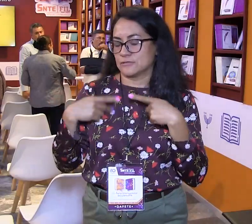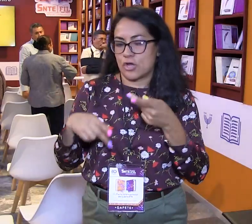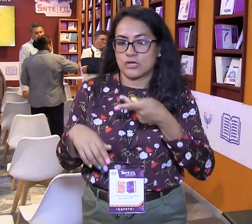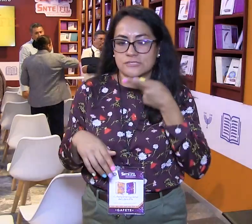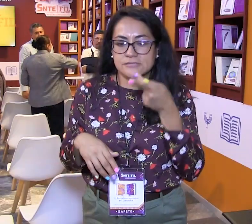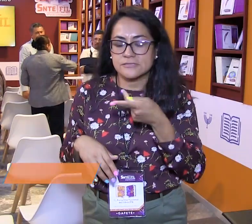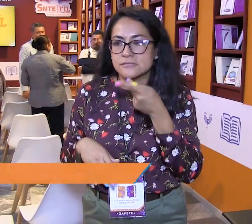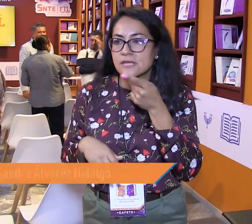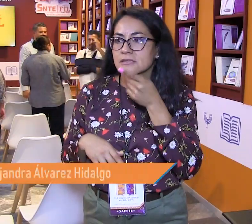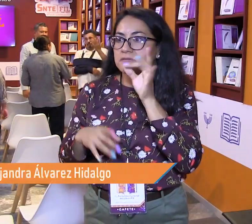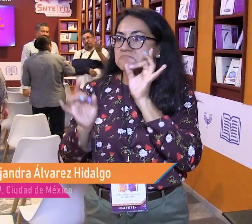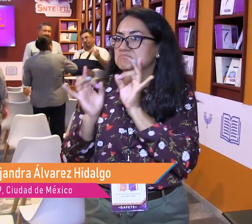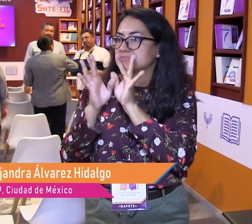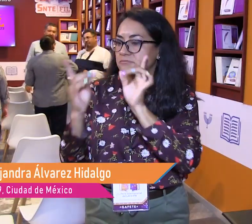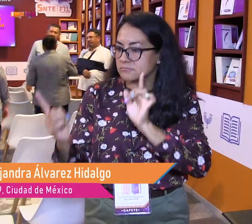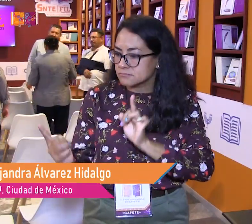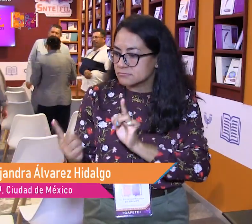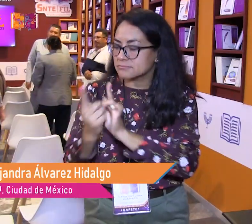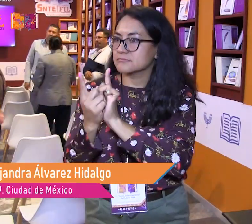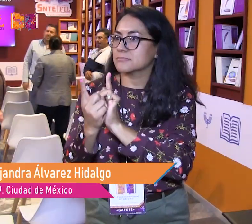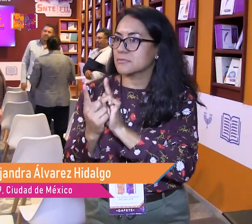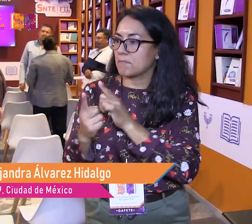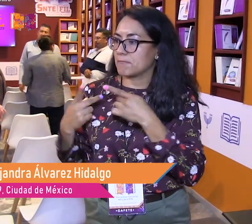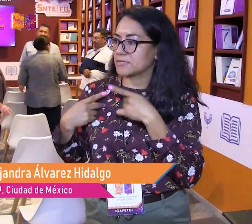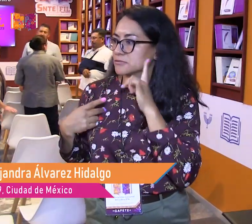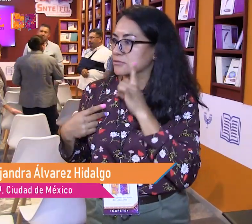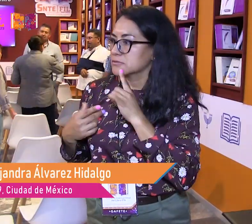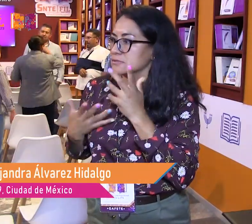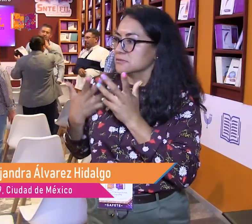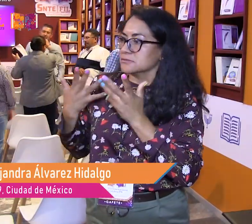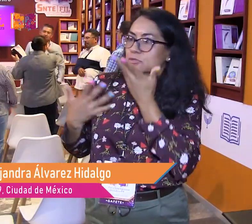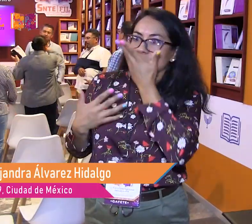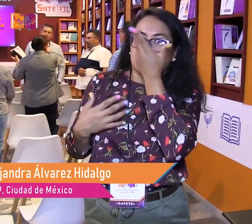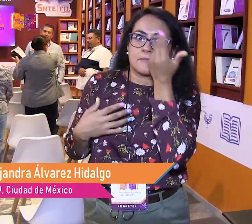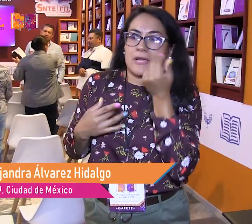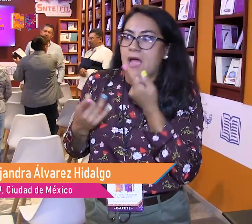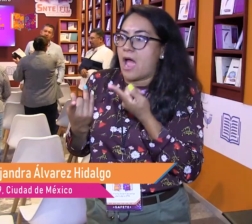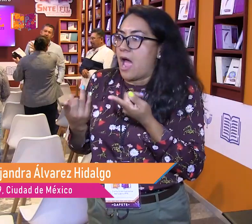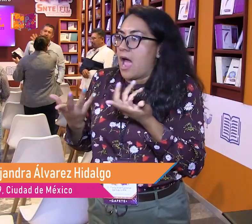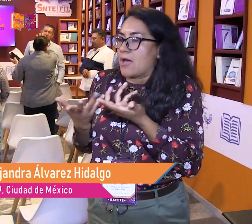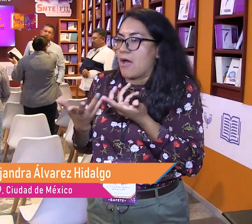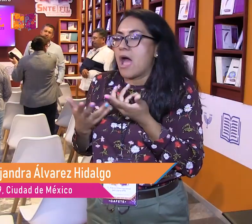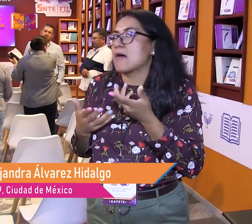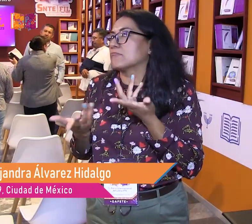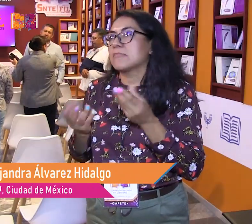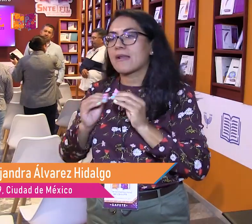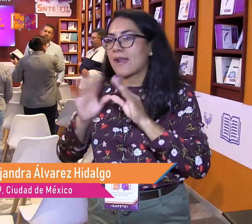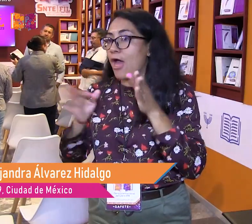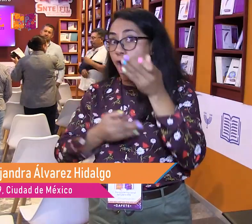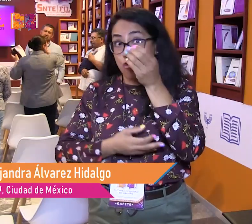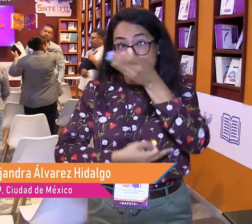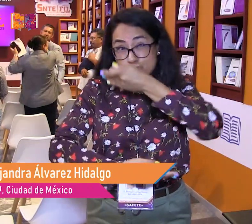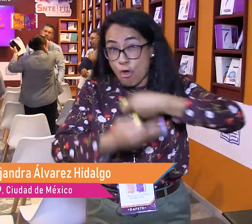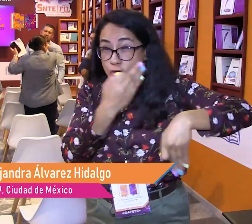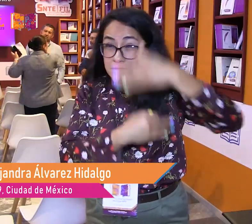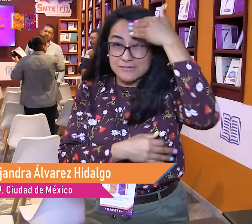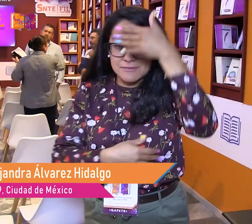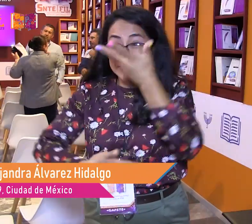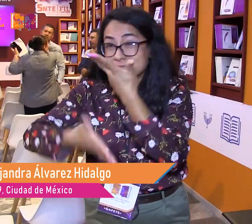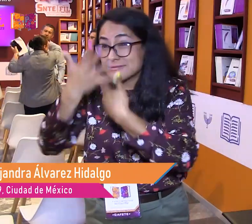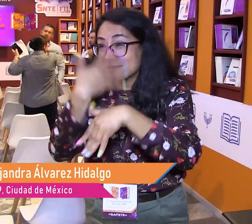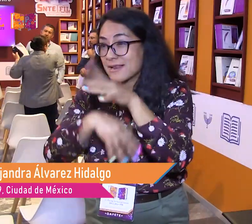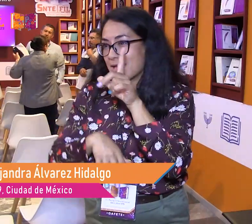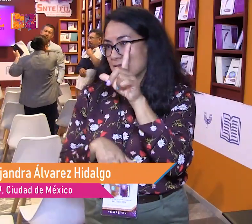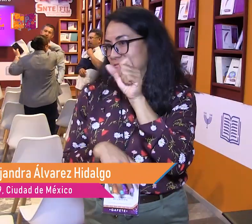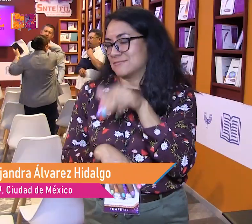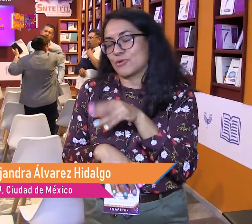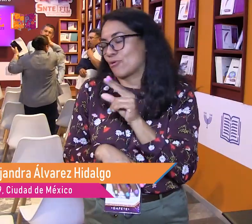Yo escogí este tema porque muchas veces las personas oyentes cuando intentan comunicarse con una persona sorda no saben qué